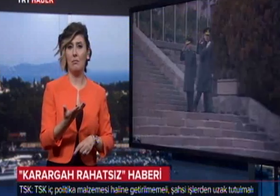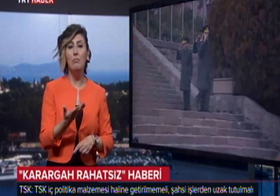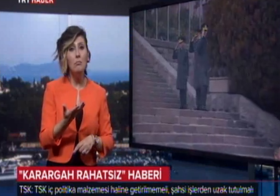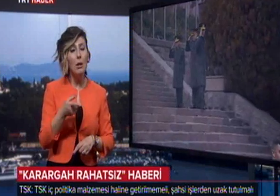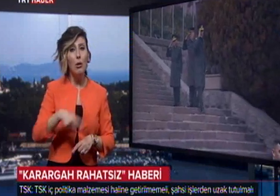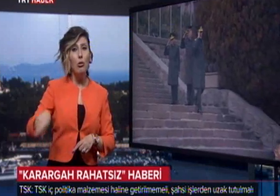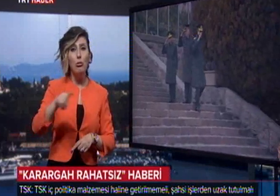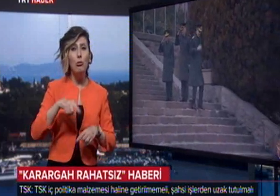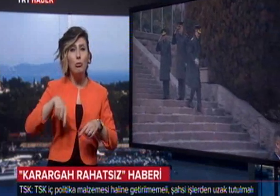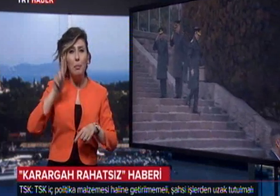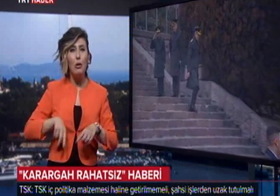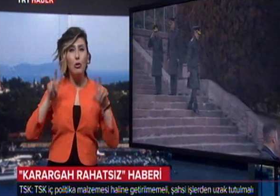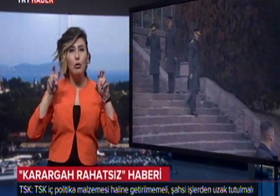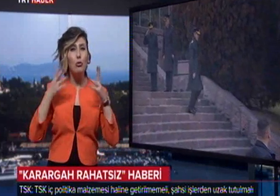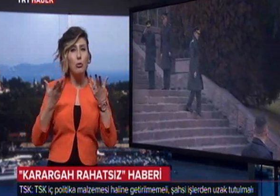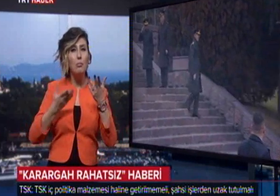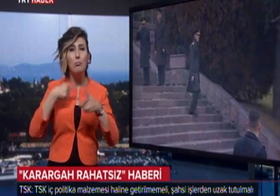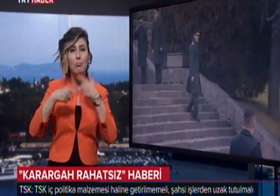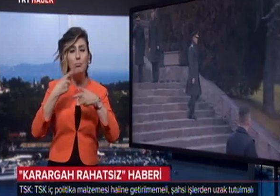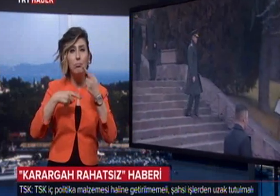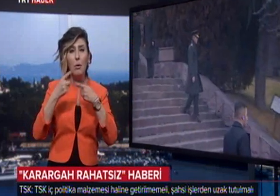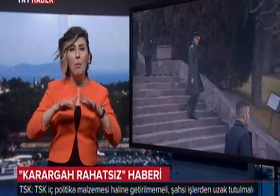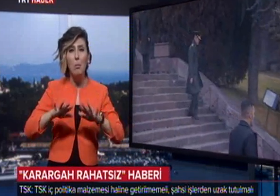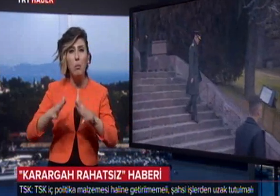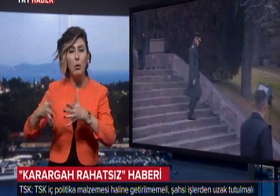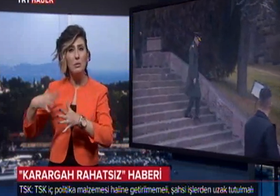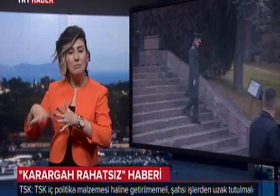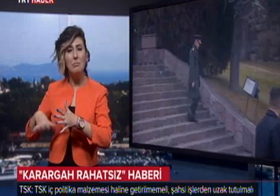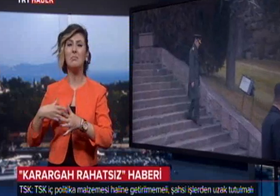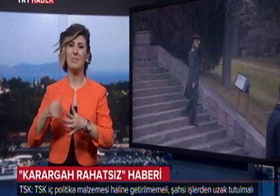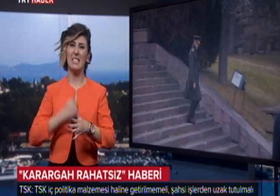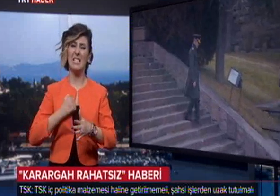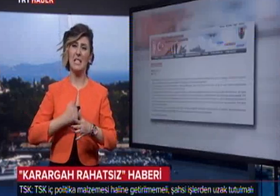gündemi bulandırma çabalarını esefle karşılıyoruz denildi.